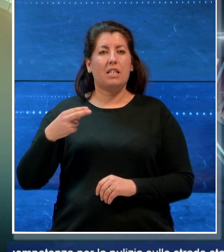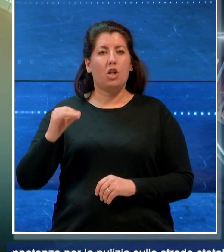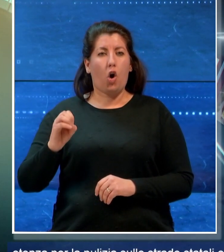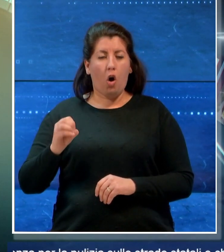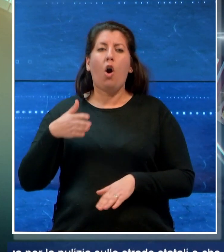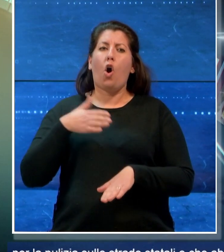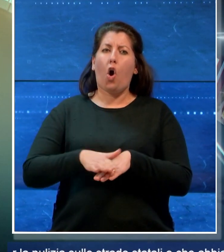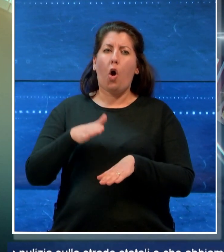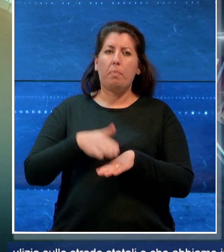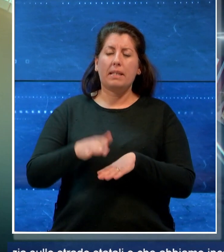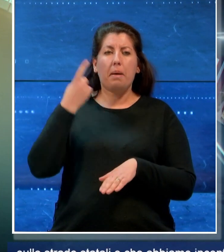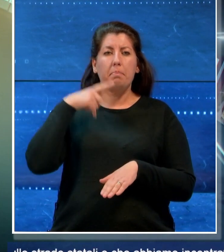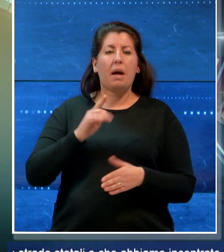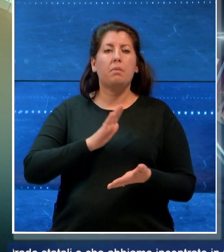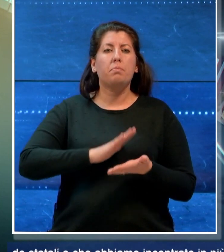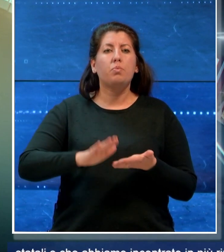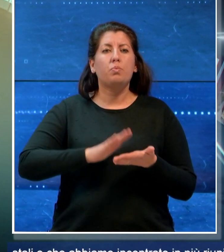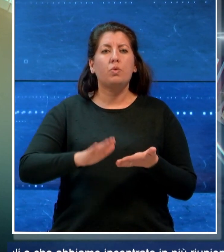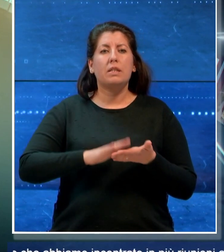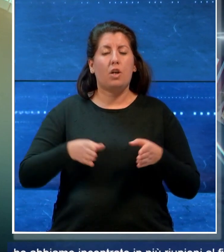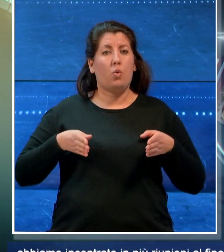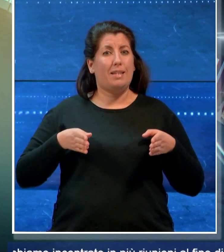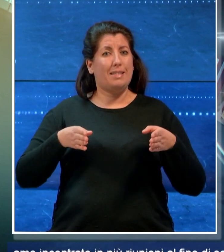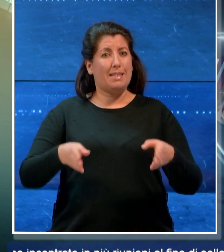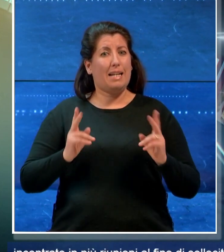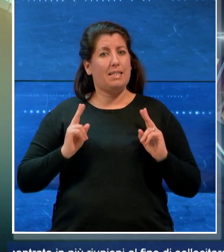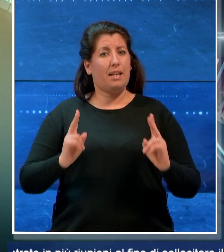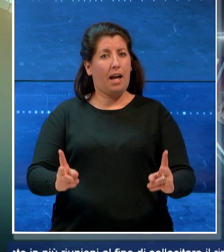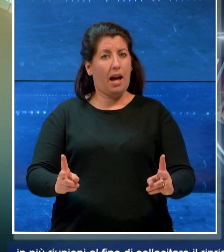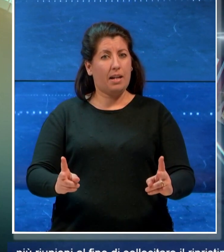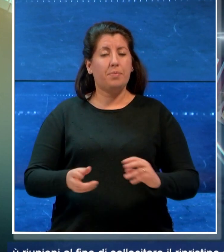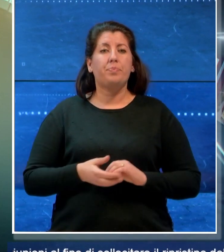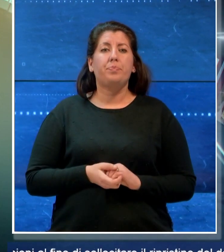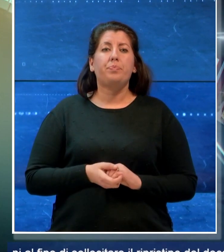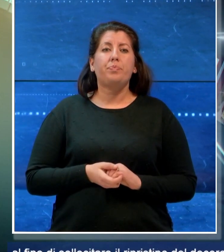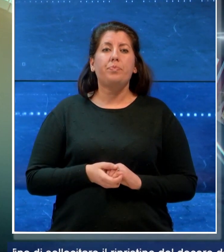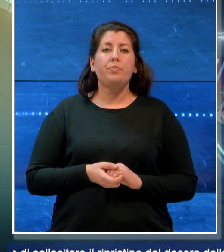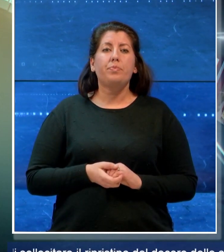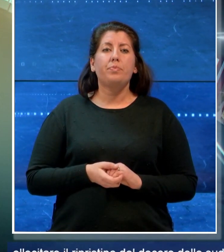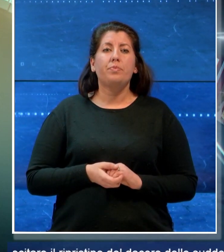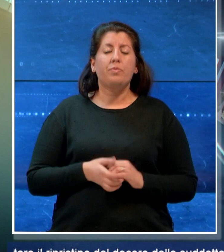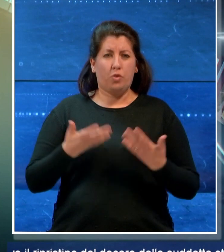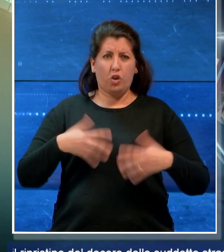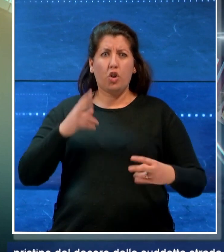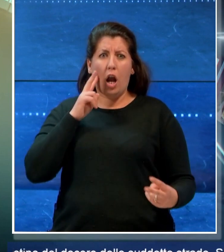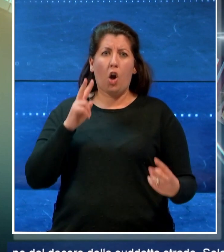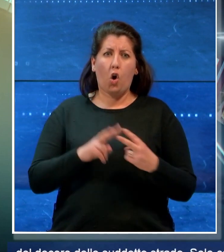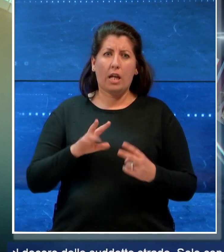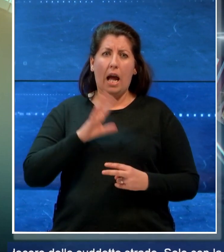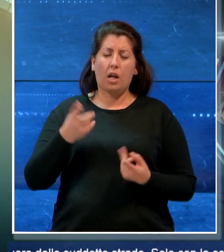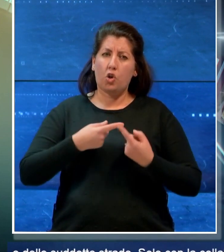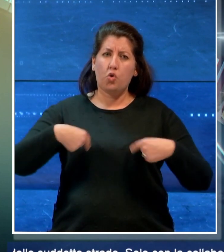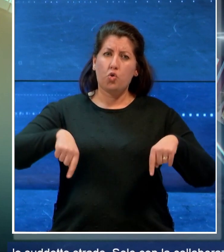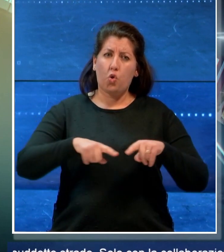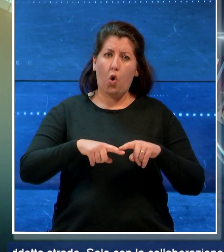competenza per la pulizia sulle strade statali e che abbiamo incontrato in più riunioni al fine